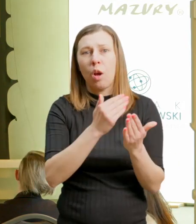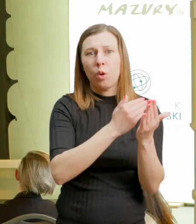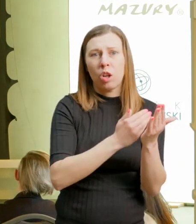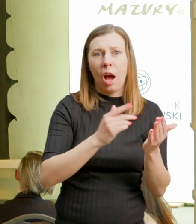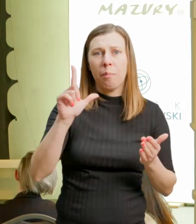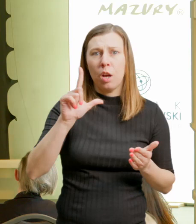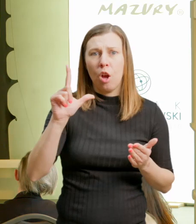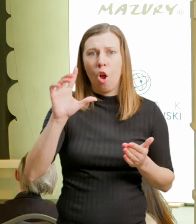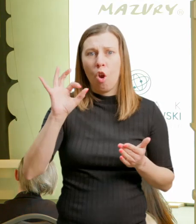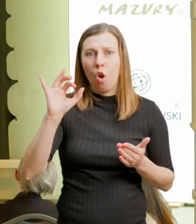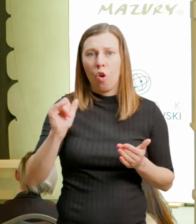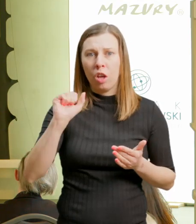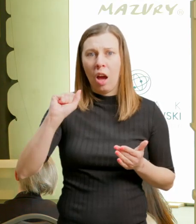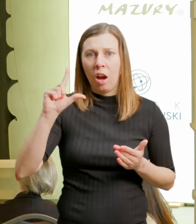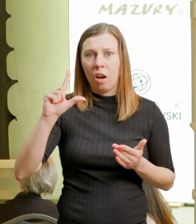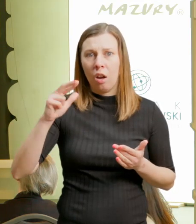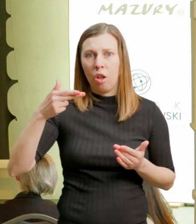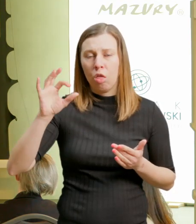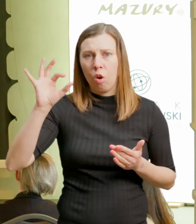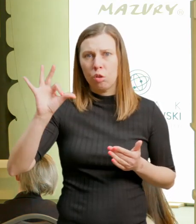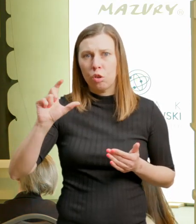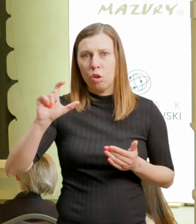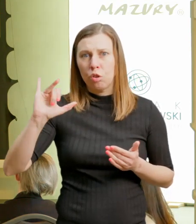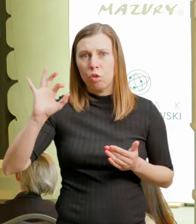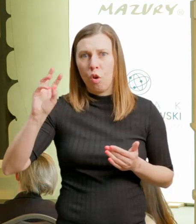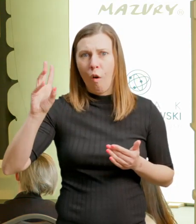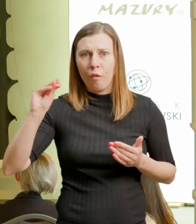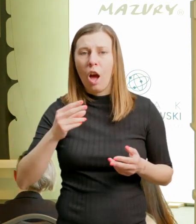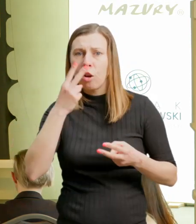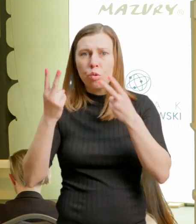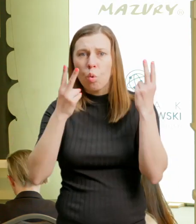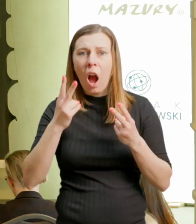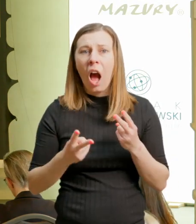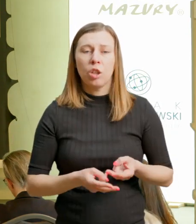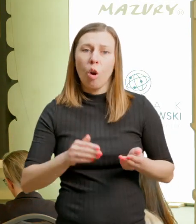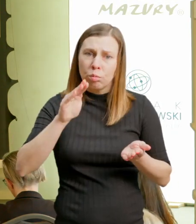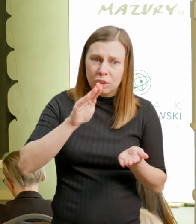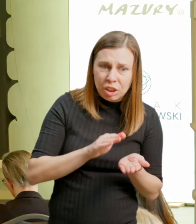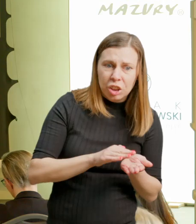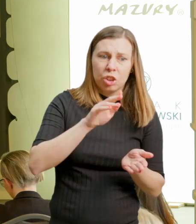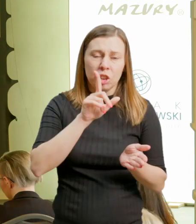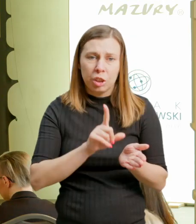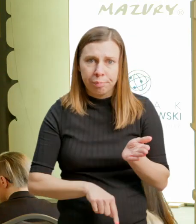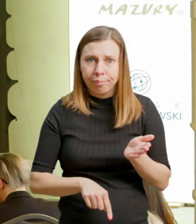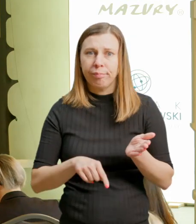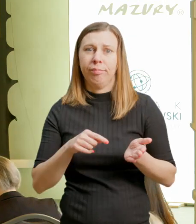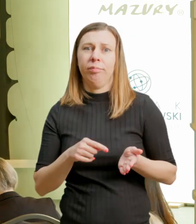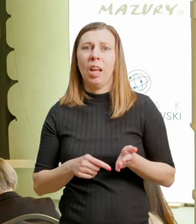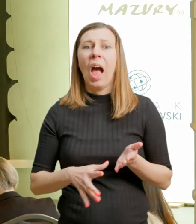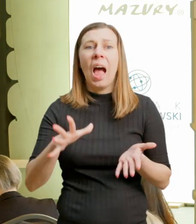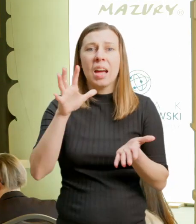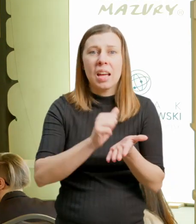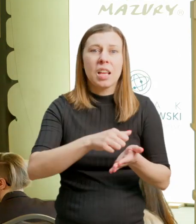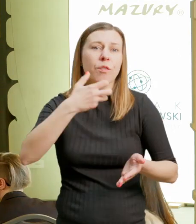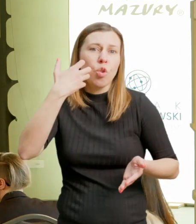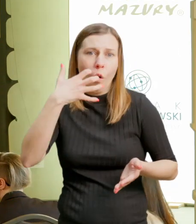znajdując programy lojalnościowe, znajdując zniżki, rezerwując poniekąd wcześniej, chociaż ostatnie